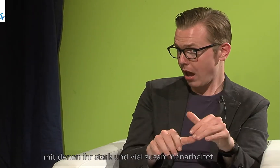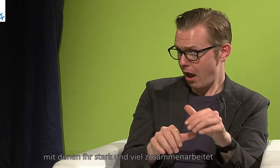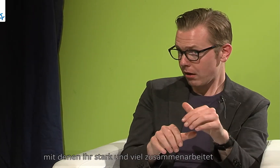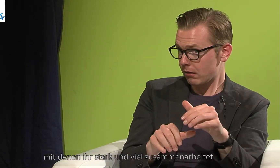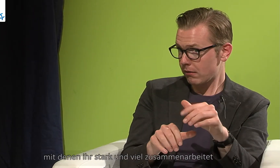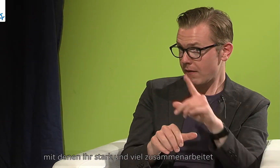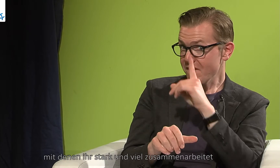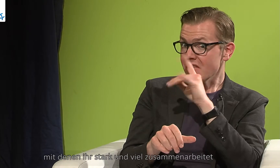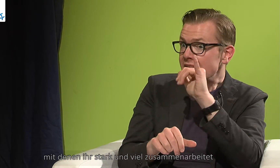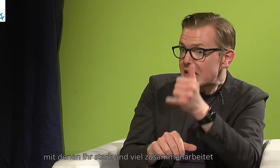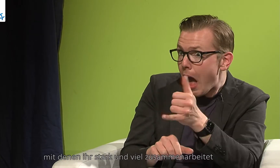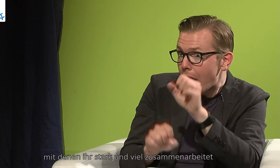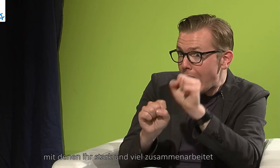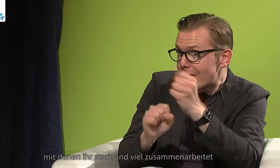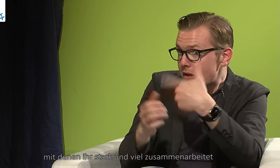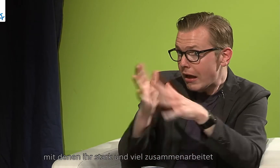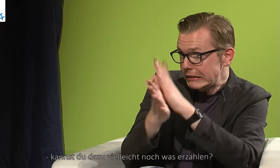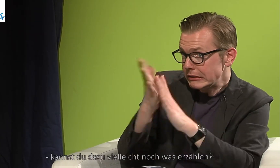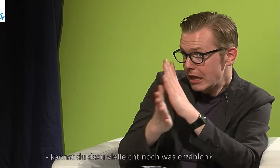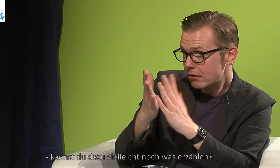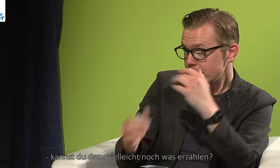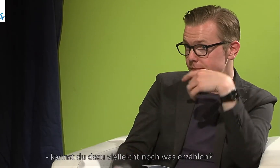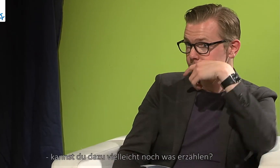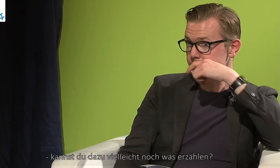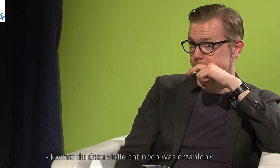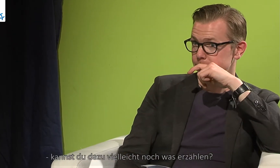ihr stark und viel zusammenarbeitet? Kannst du dazu vielleicht noch was erzählen?